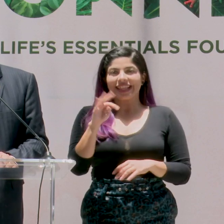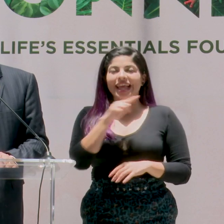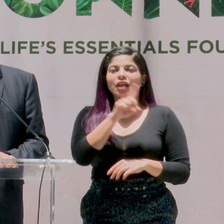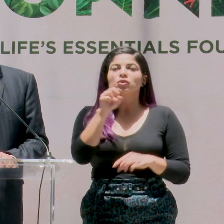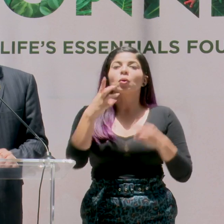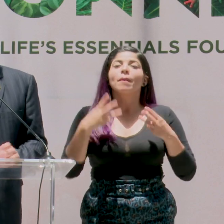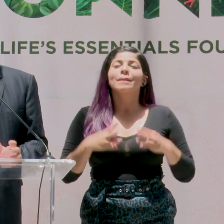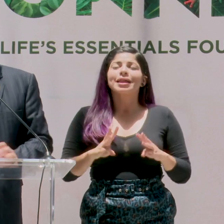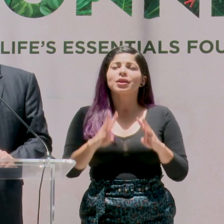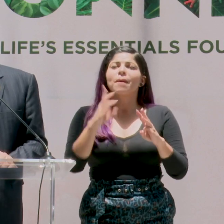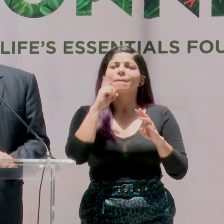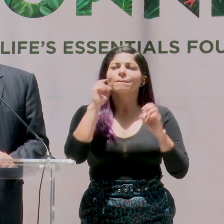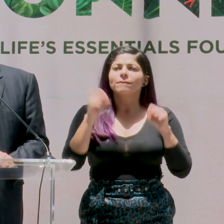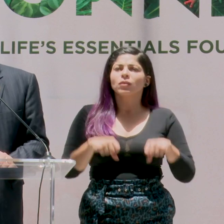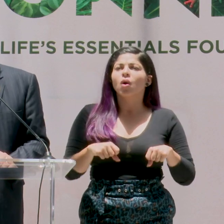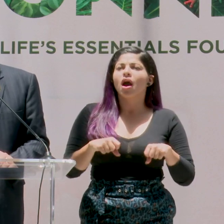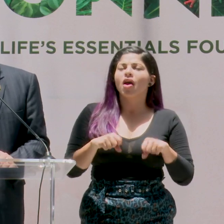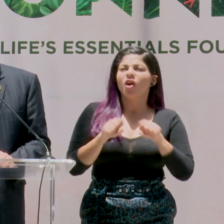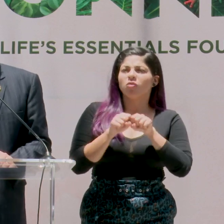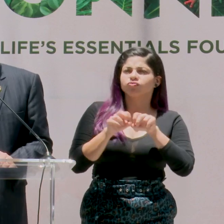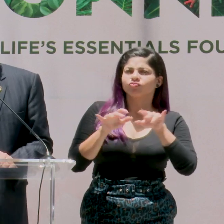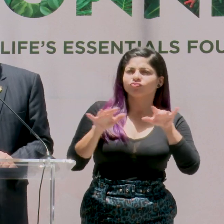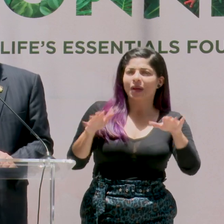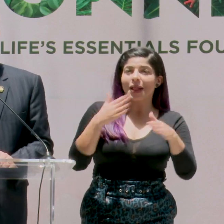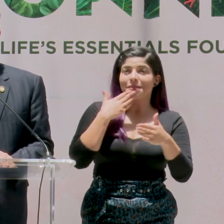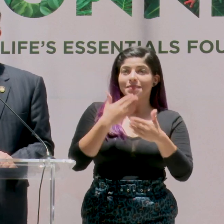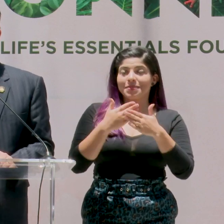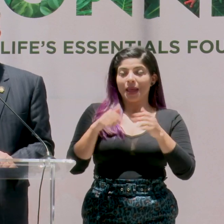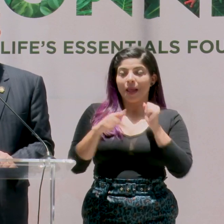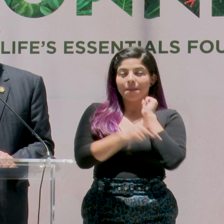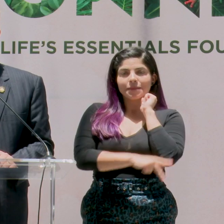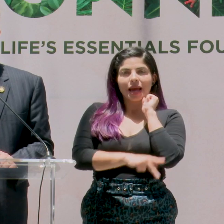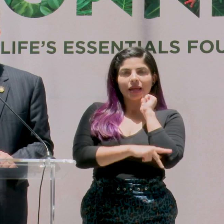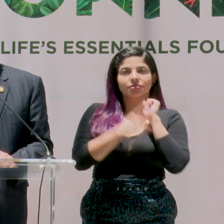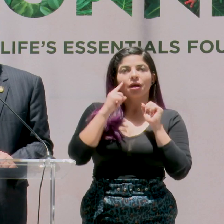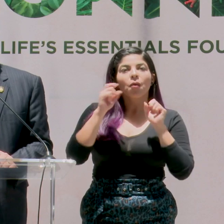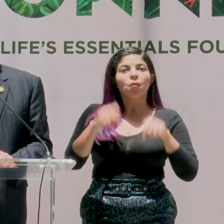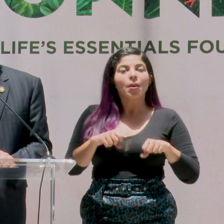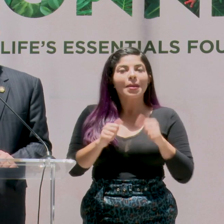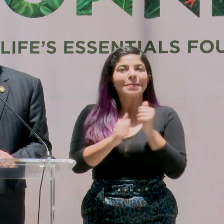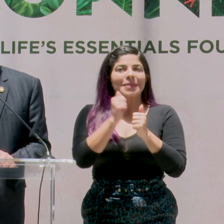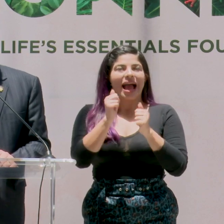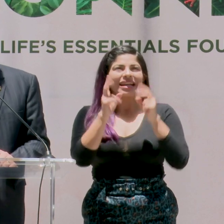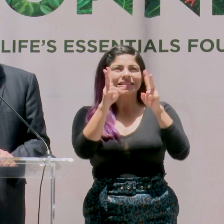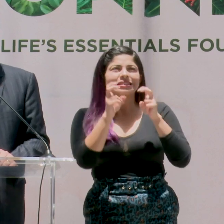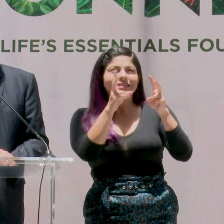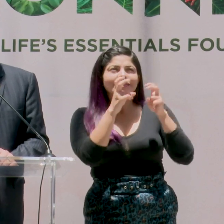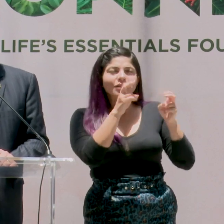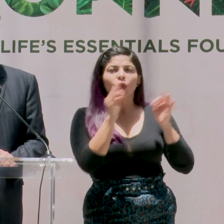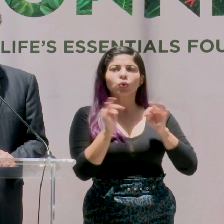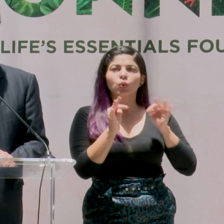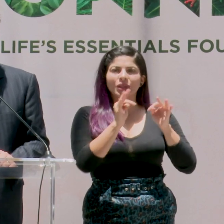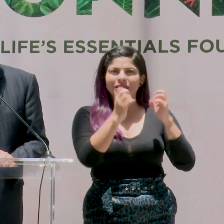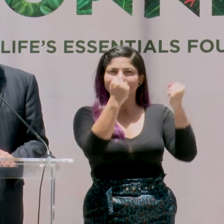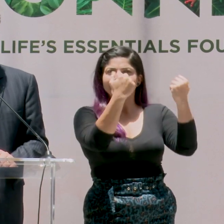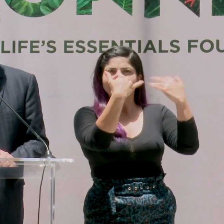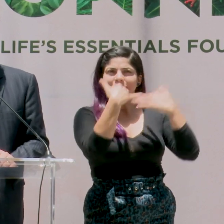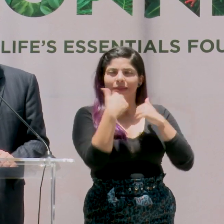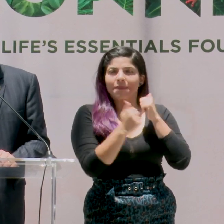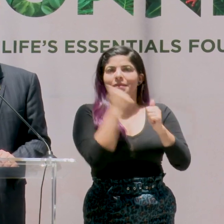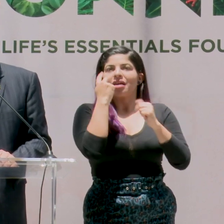es un mecanismo para distribuir el bienestar en todo el país, es para generar una mayor atracción del turismo, más